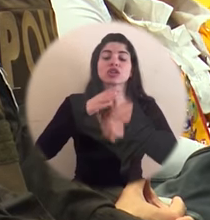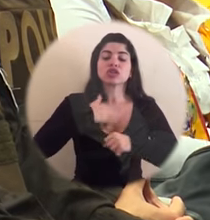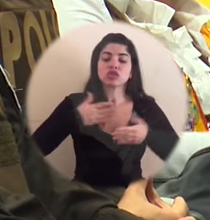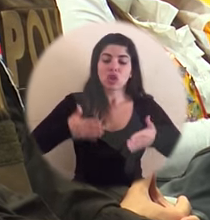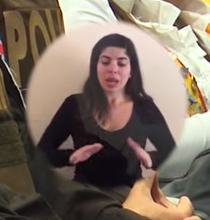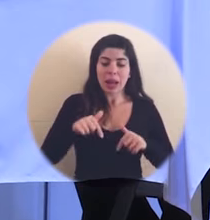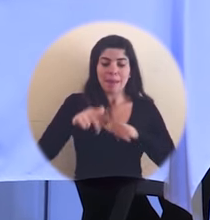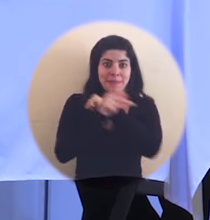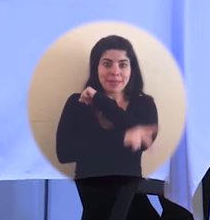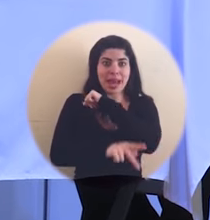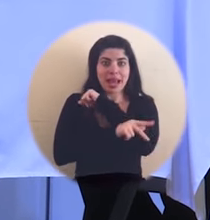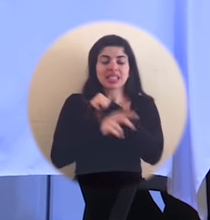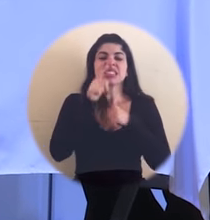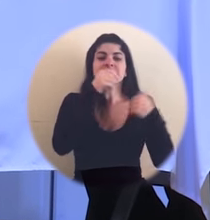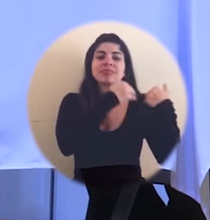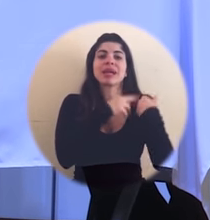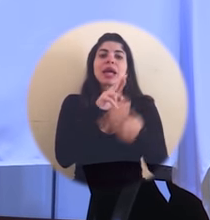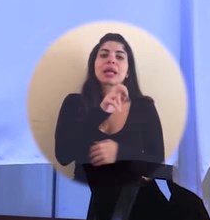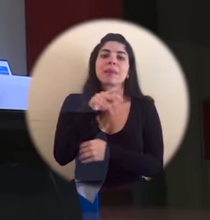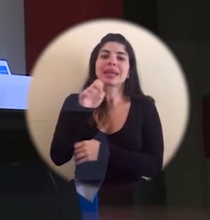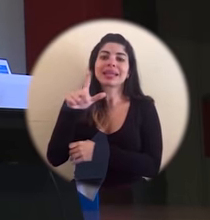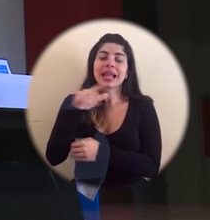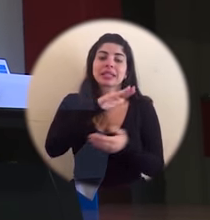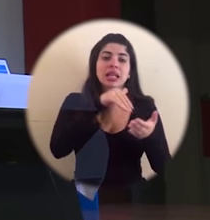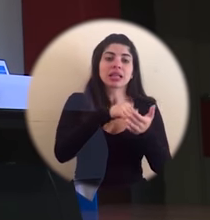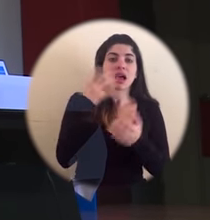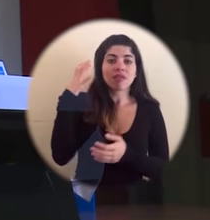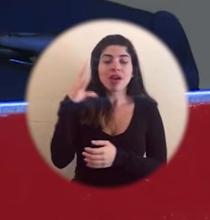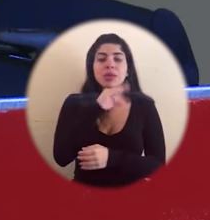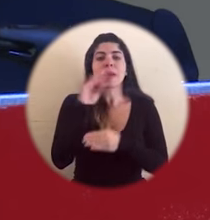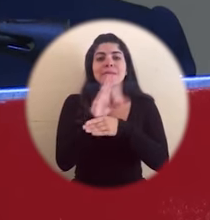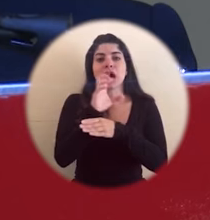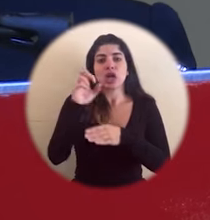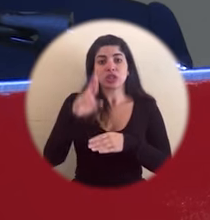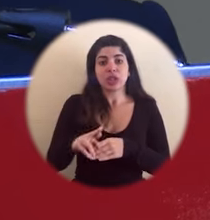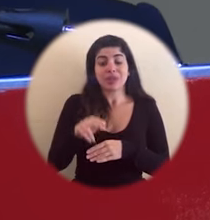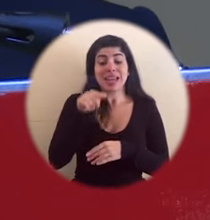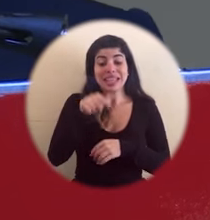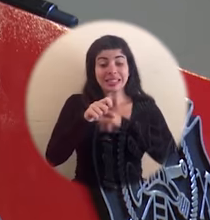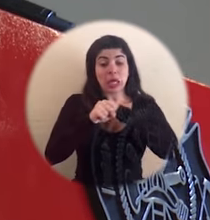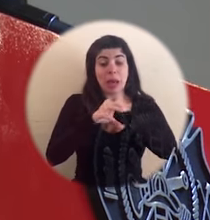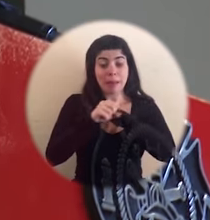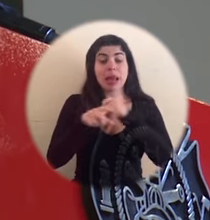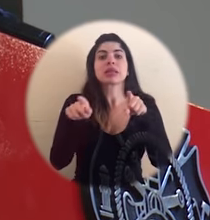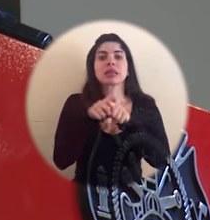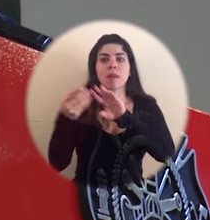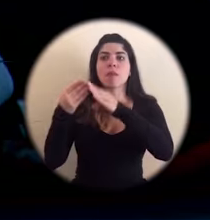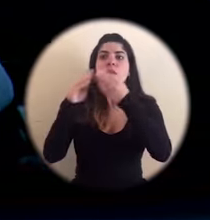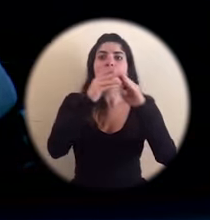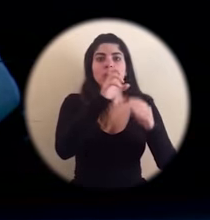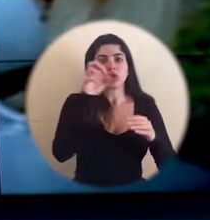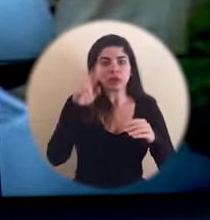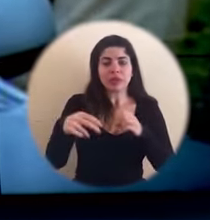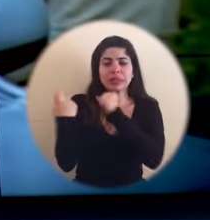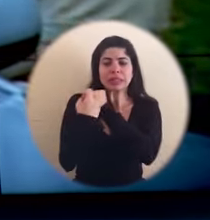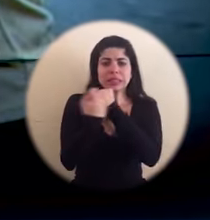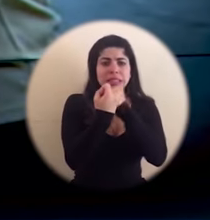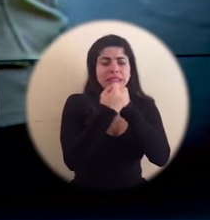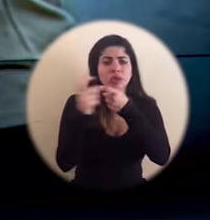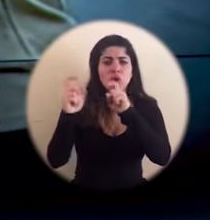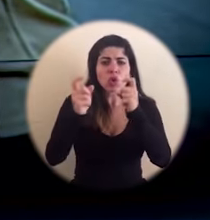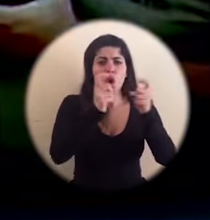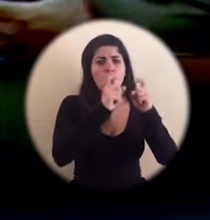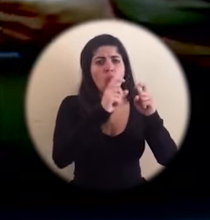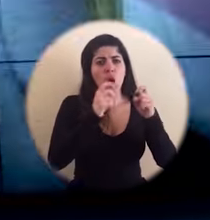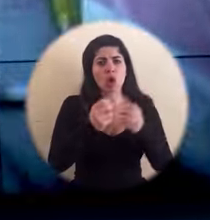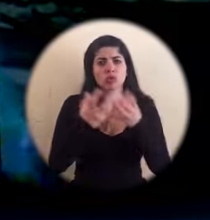organizada por Repretel, Central de Radios y el Banco de Costa Rica, en donde también el pueblo costarricense se sumó a donar con